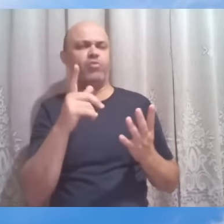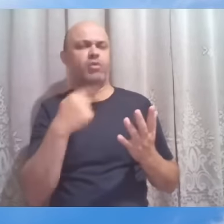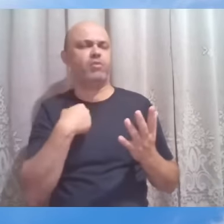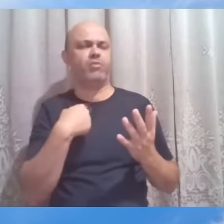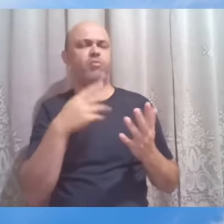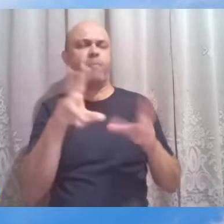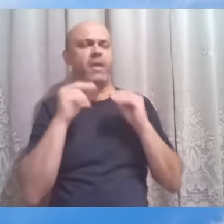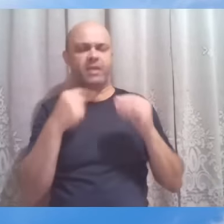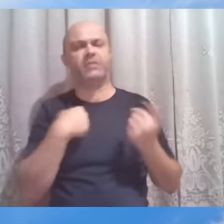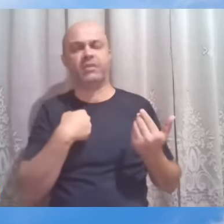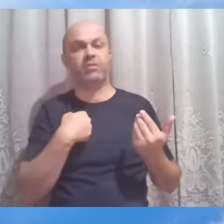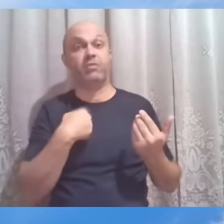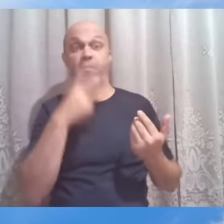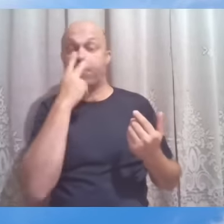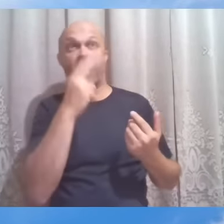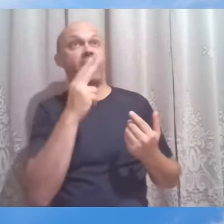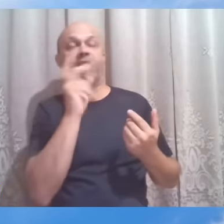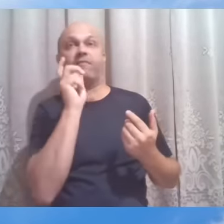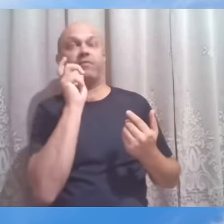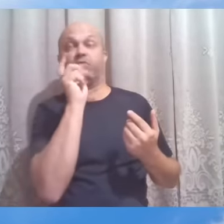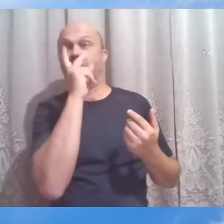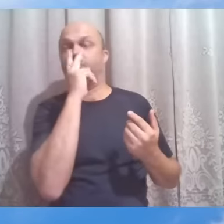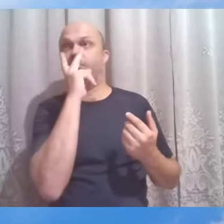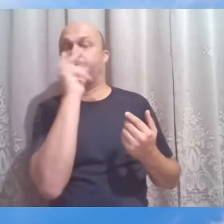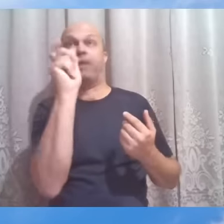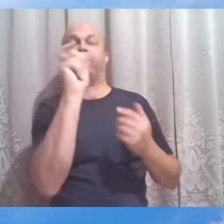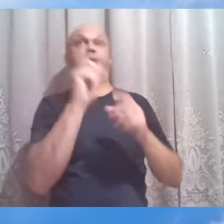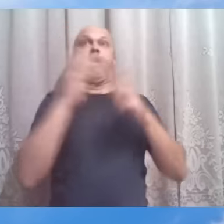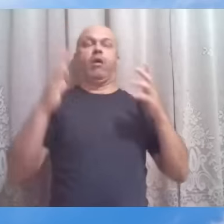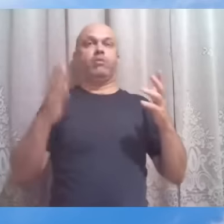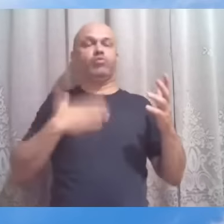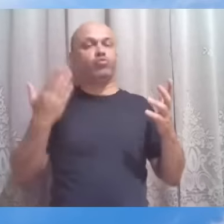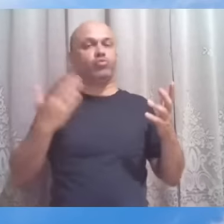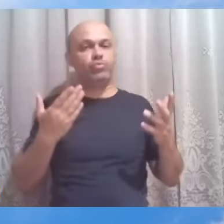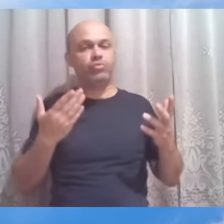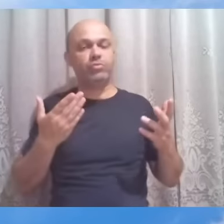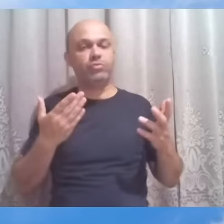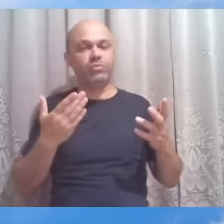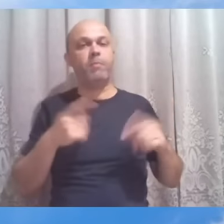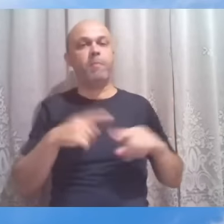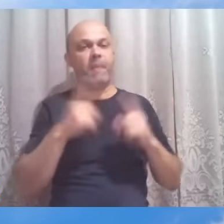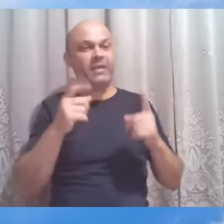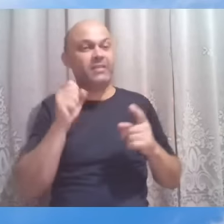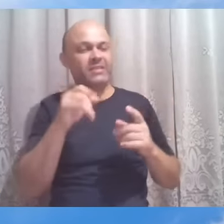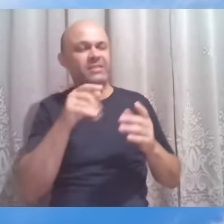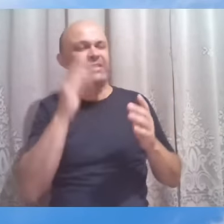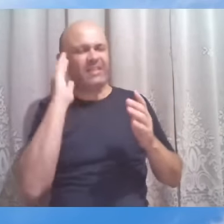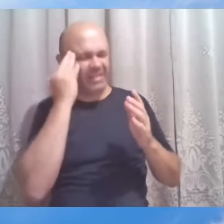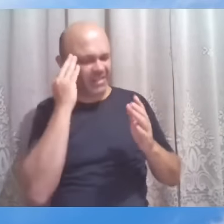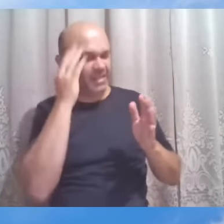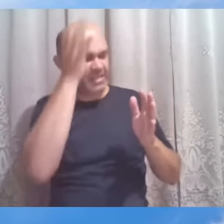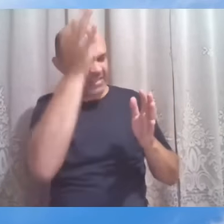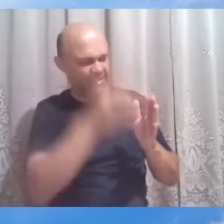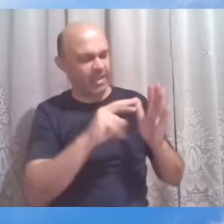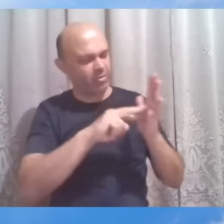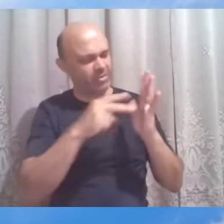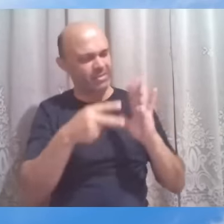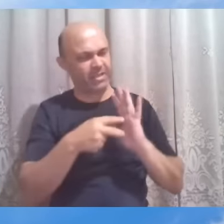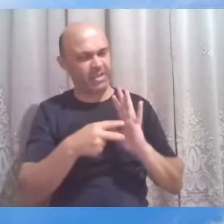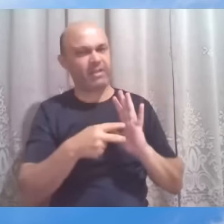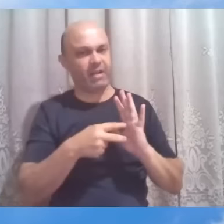chocantes, mas entendidas no seu sentido espiritual, passam a fazer sentido. Quando vamos compreendendo que a